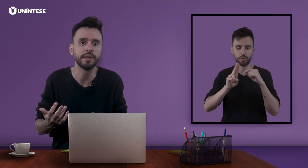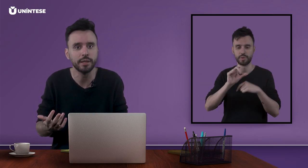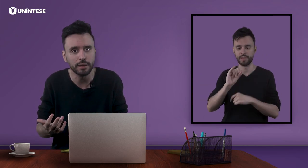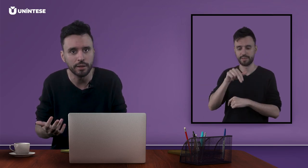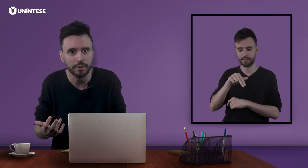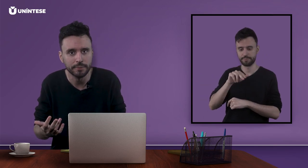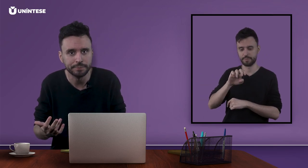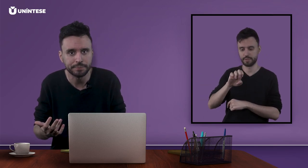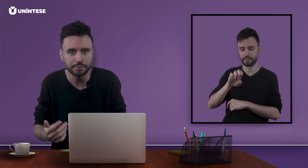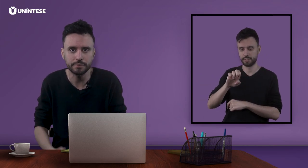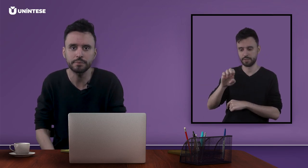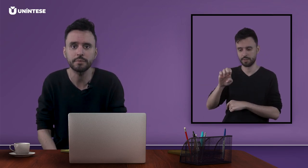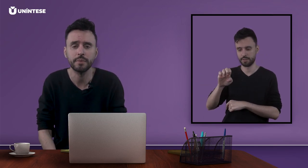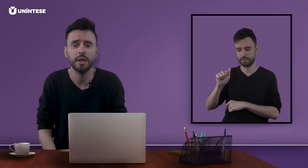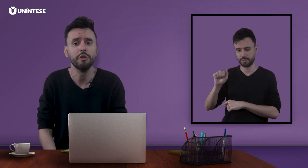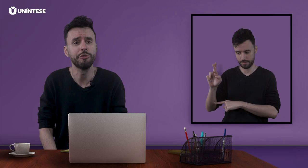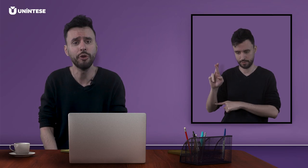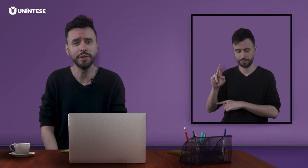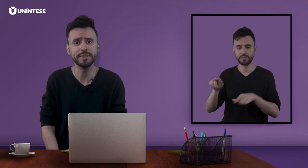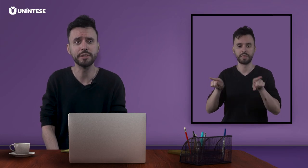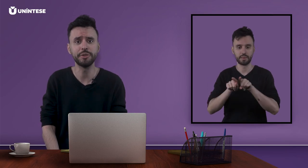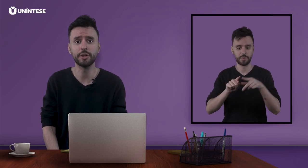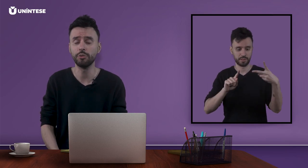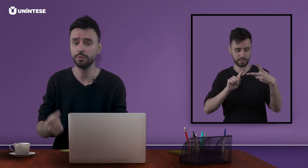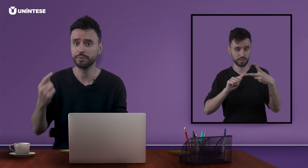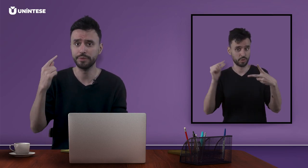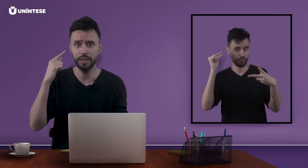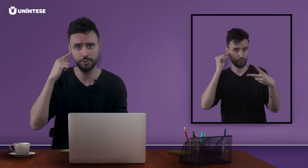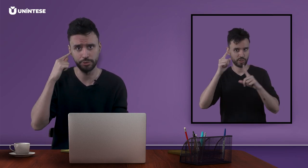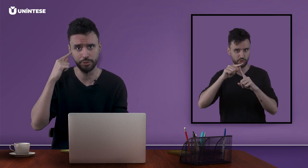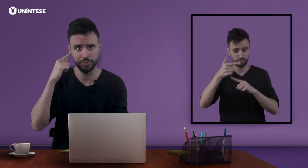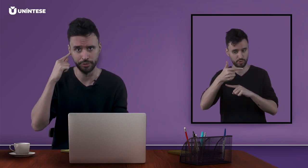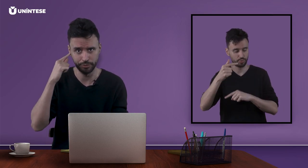-ear. Fones que ficam dentro do ouvido.